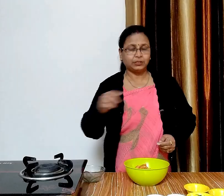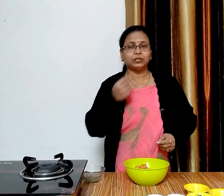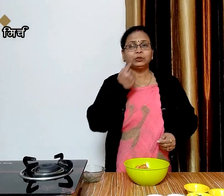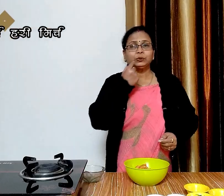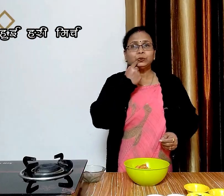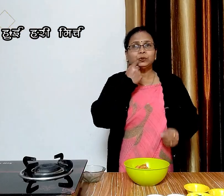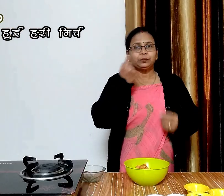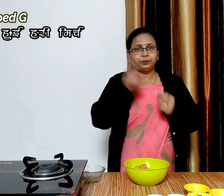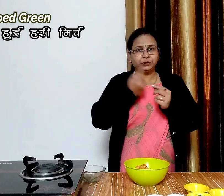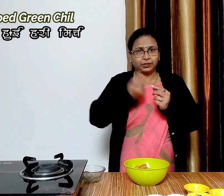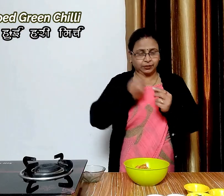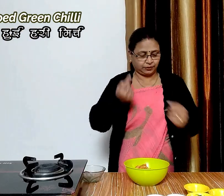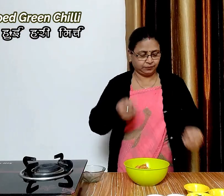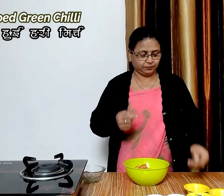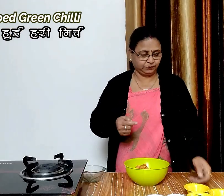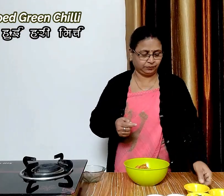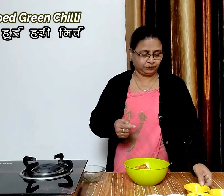दो बारीक कटी हुई हरी मिर्च